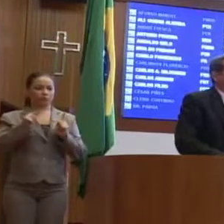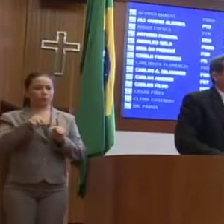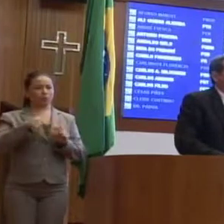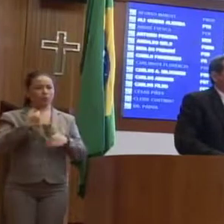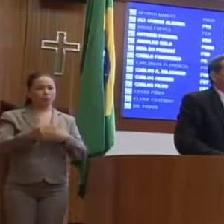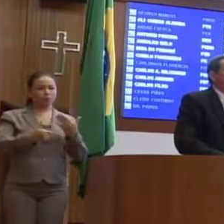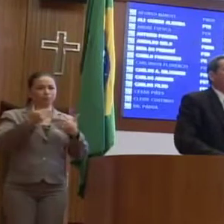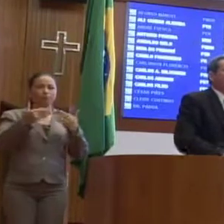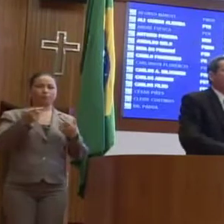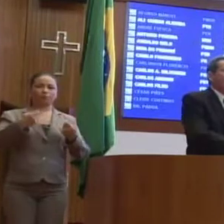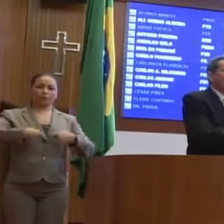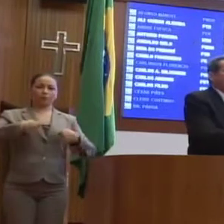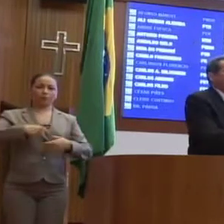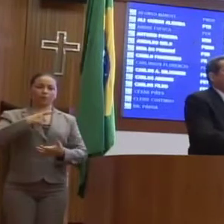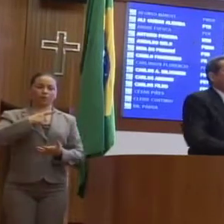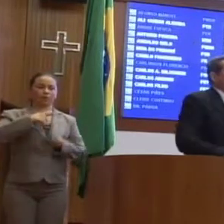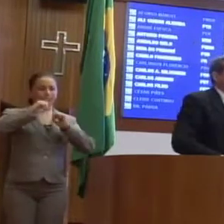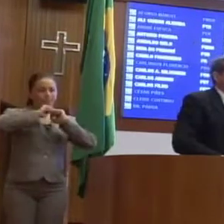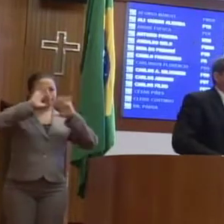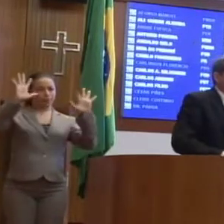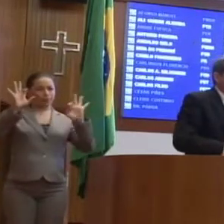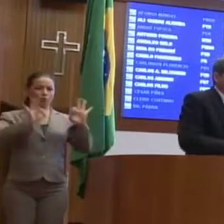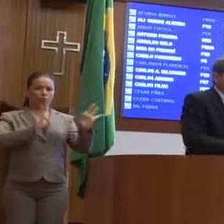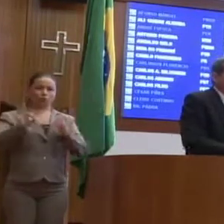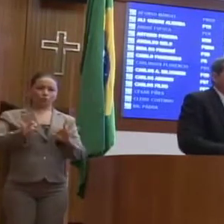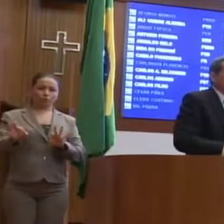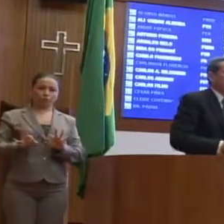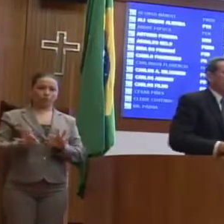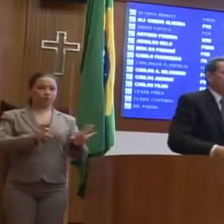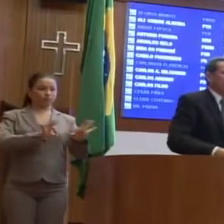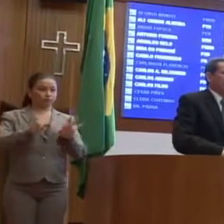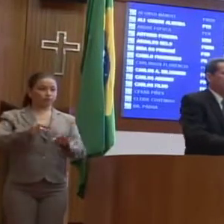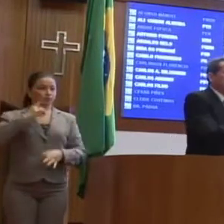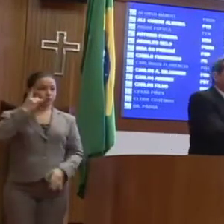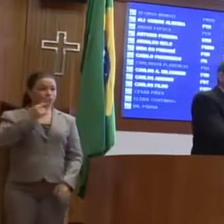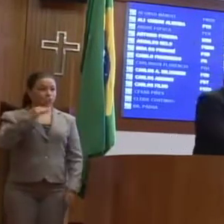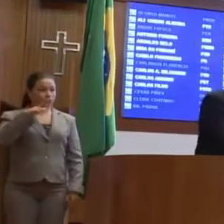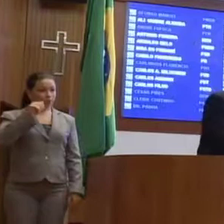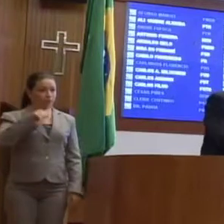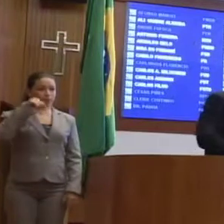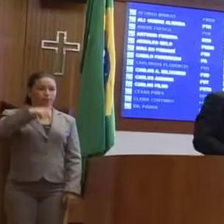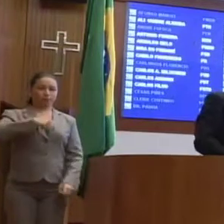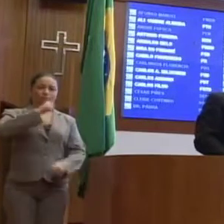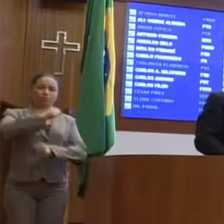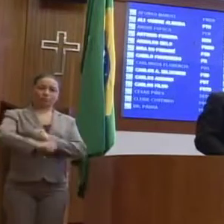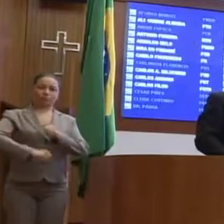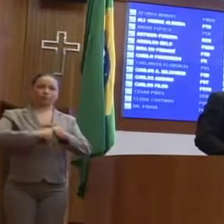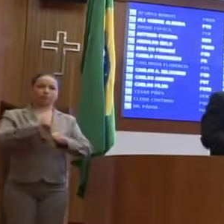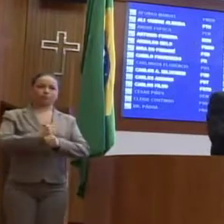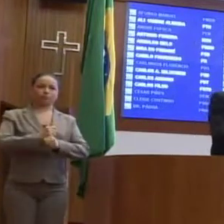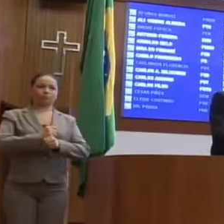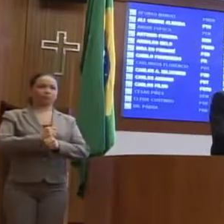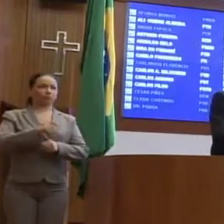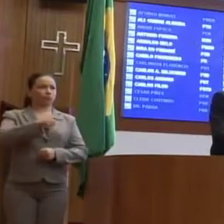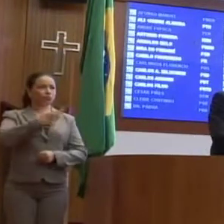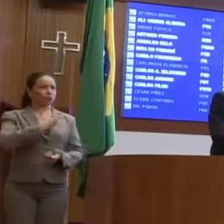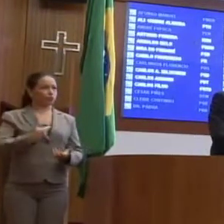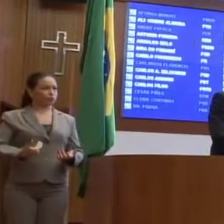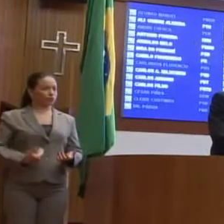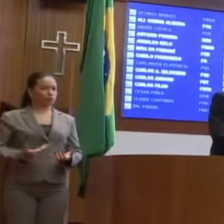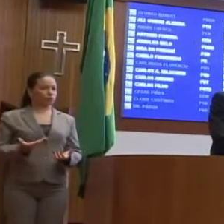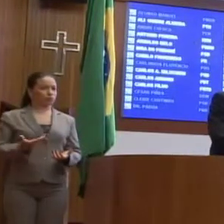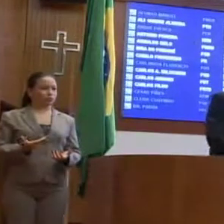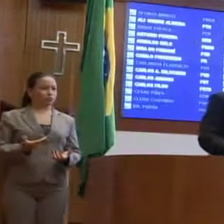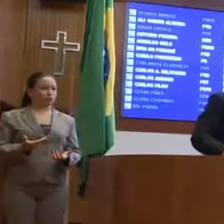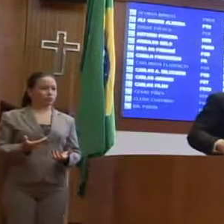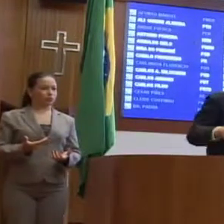processo, precisava ser claramente definida. E defini, deputada Graça Paz, neste ano, para que o governo, no ano